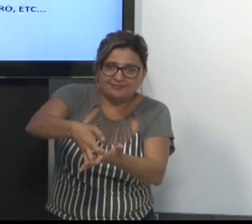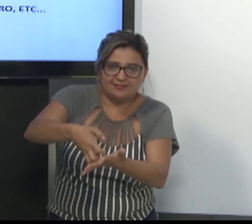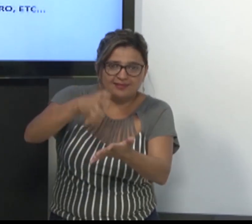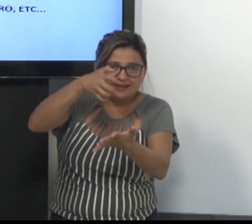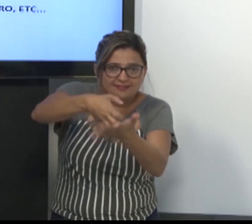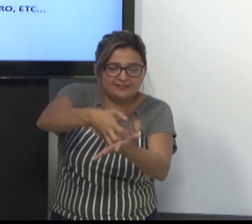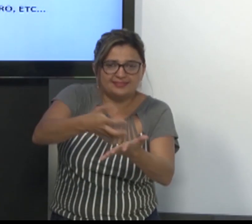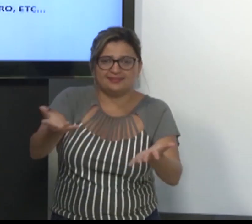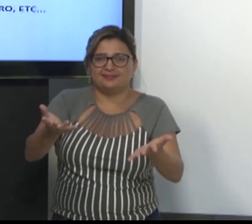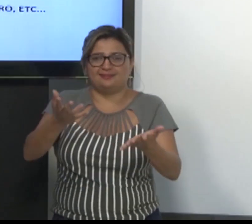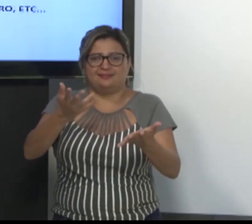Pagar, gastar.